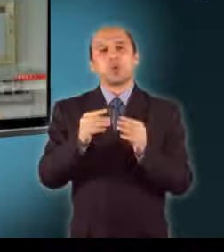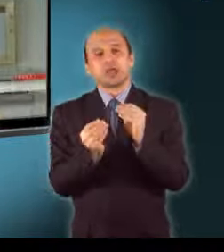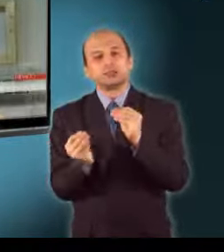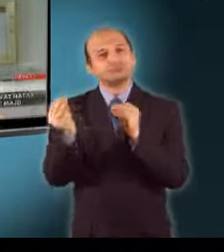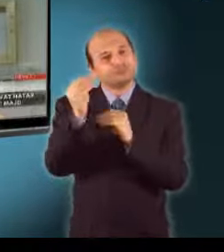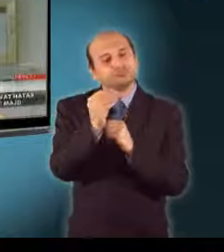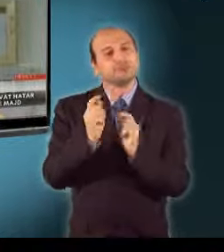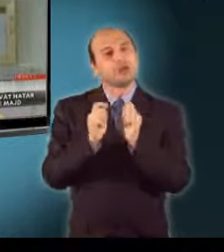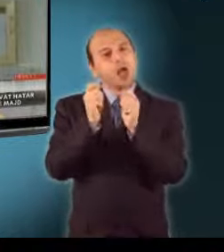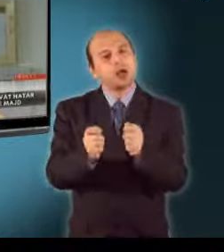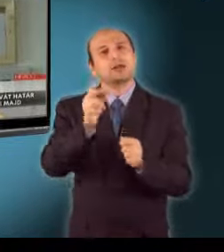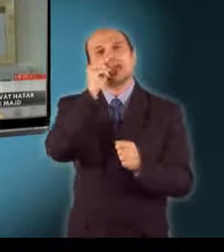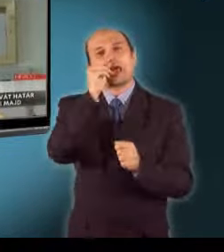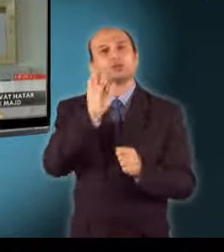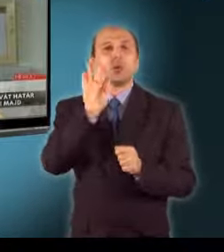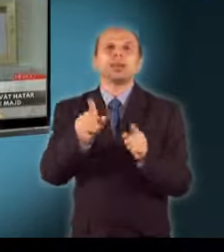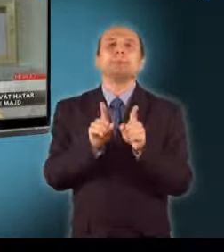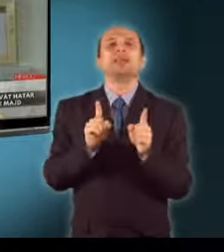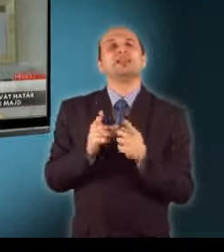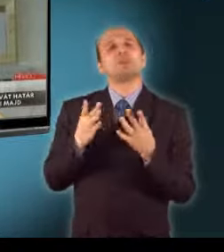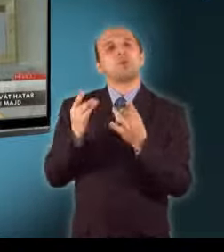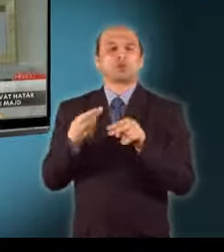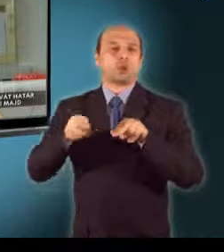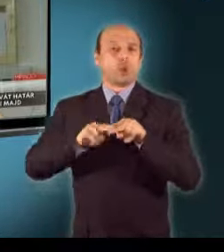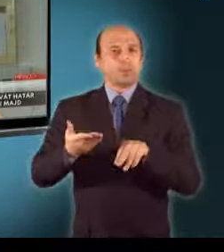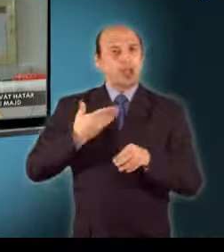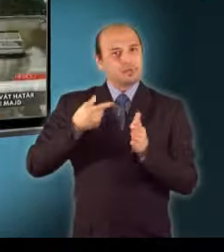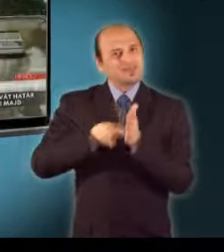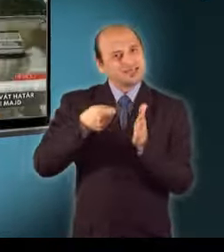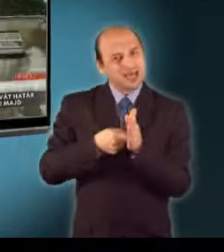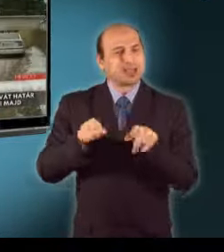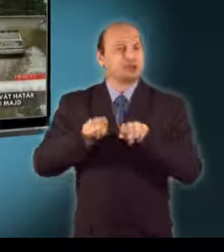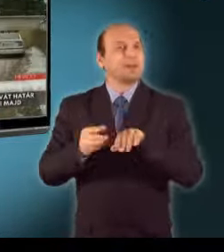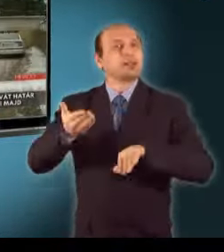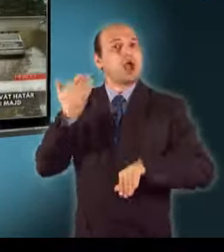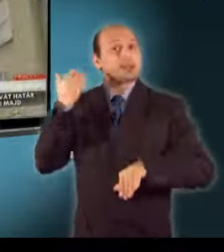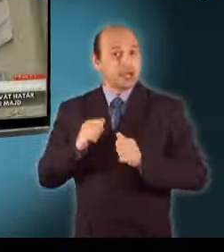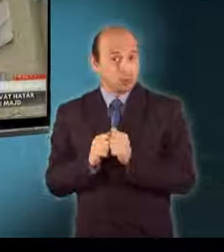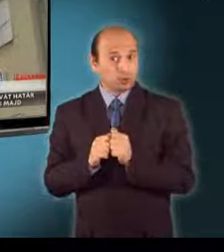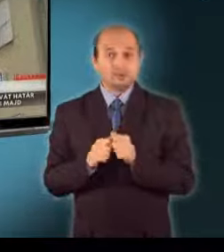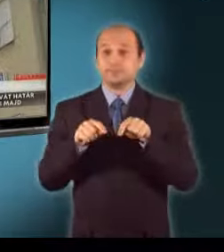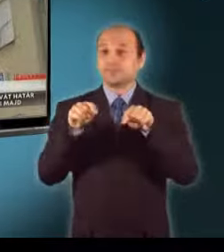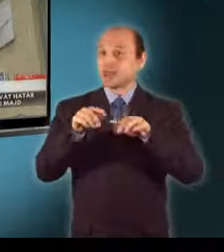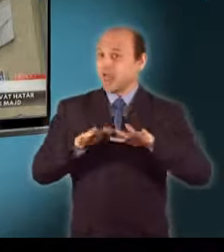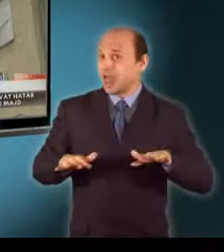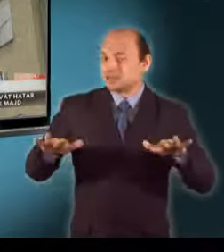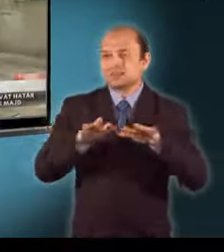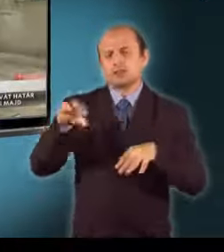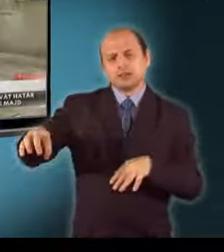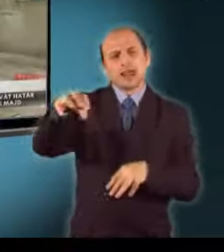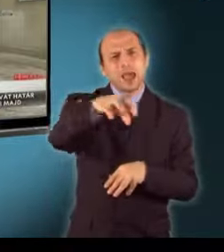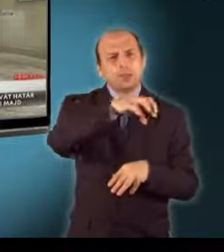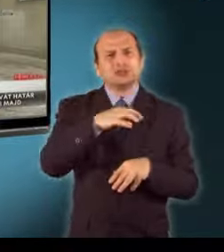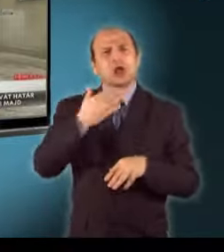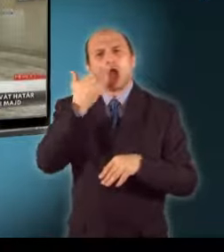kapnak többet, mint korábban. Az ORFK Vajszlón, Szent Lőrincen és Harkányban is már